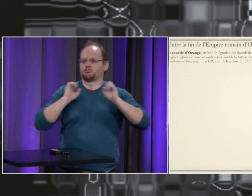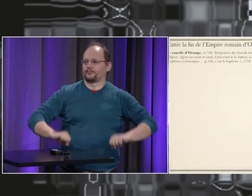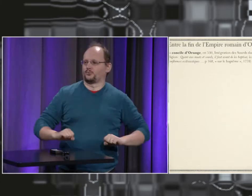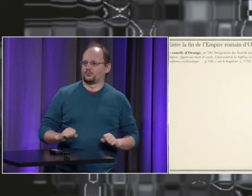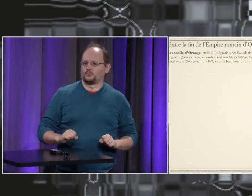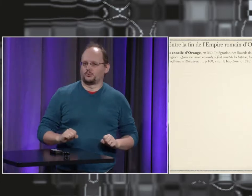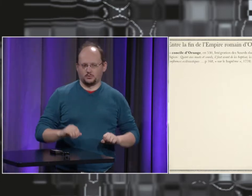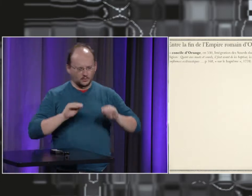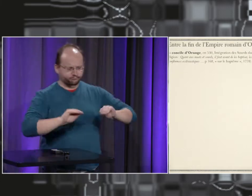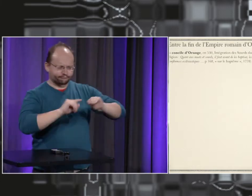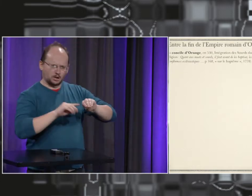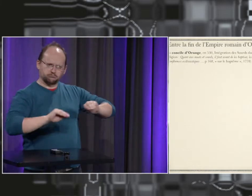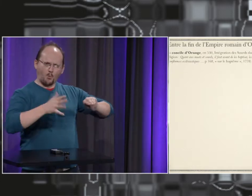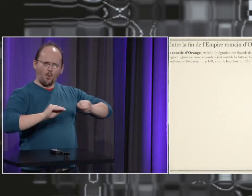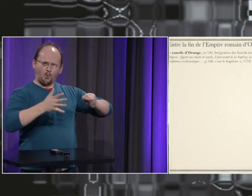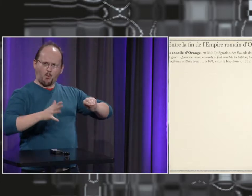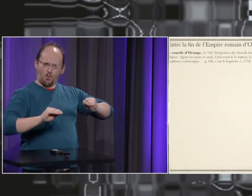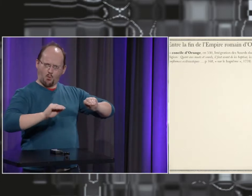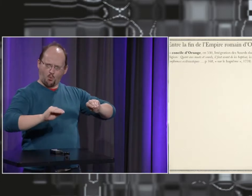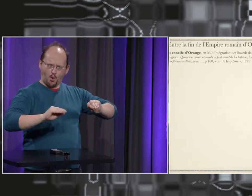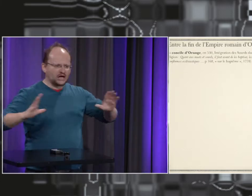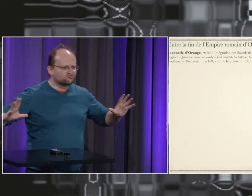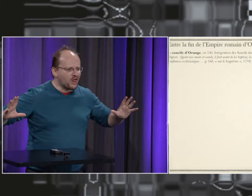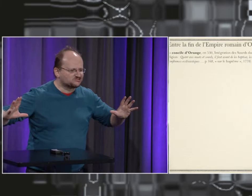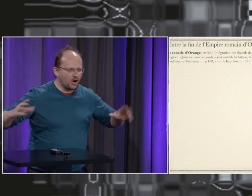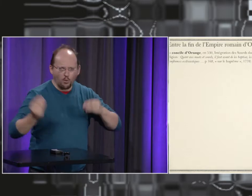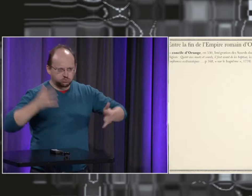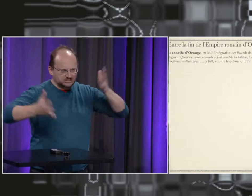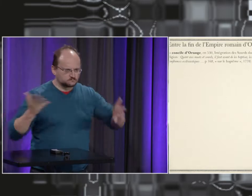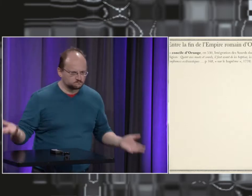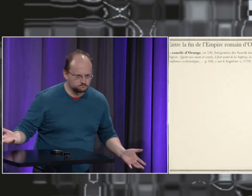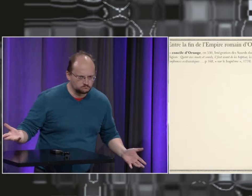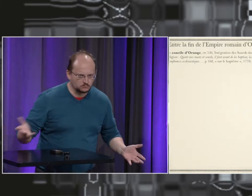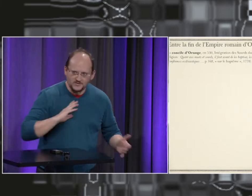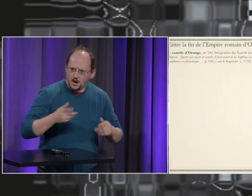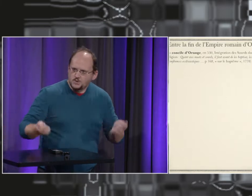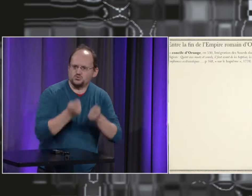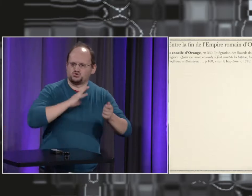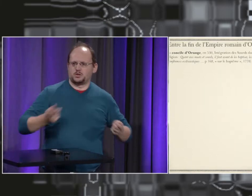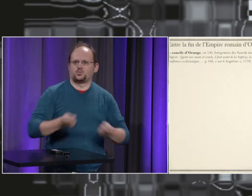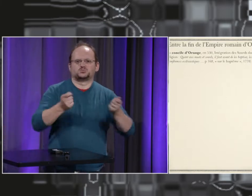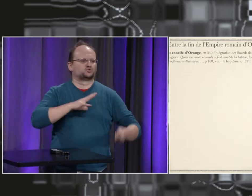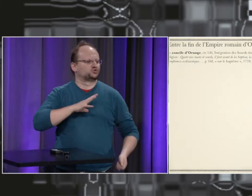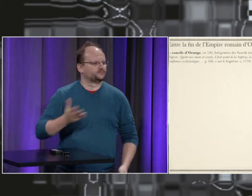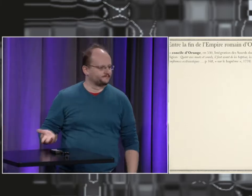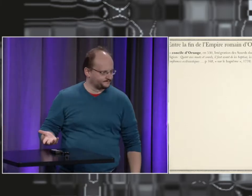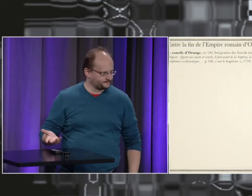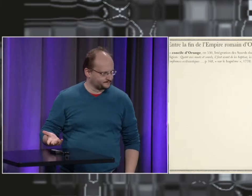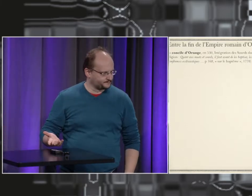aller à l'église il fallait d'abord les instruire alors comment les instruiser à l'oral par les gestes